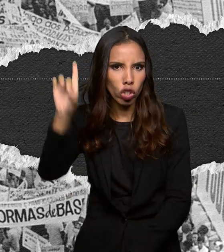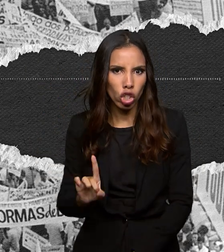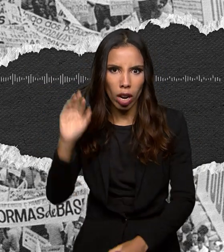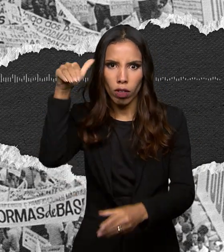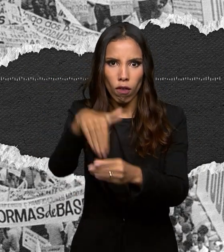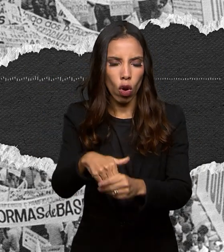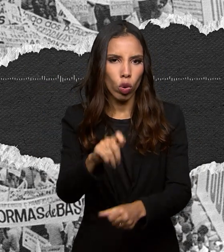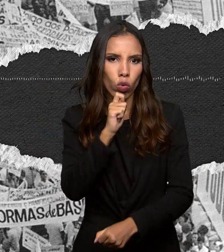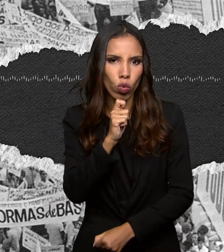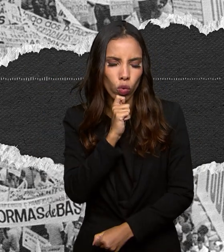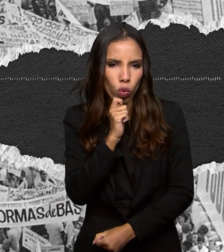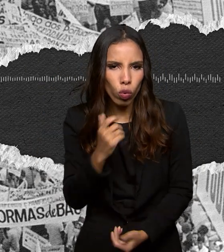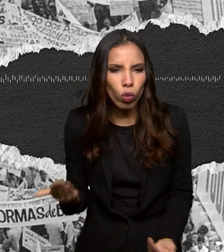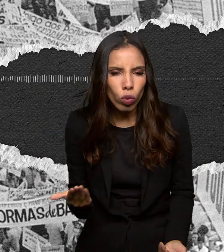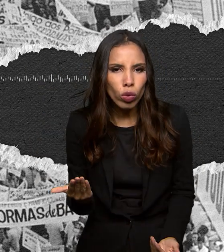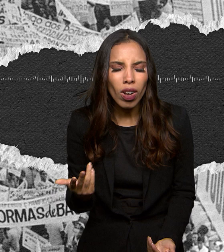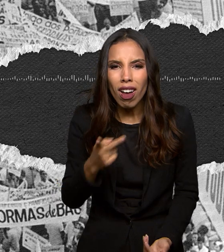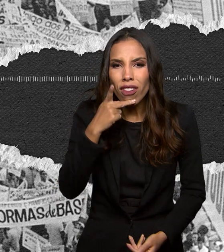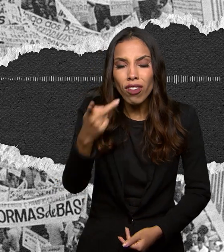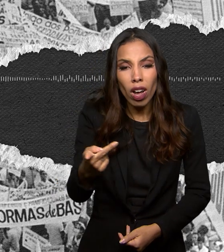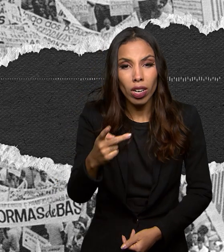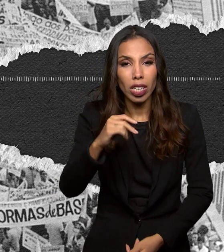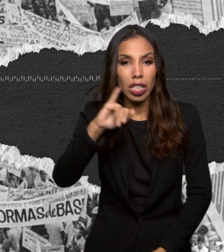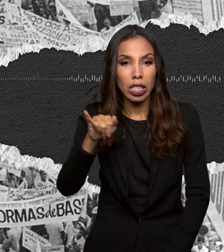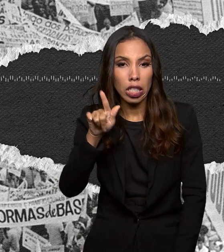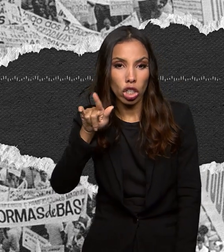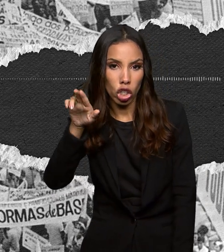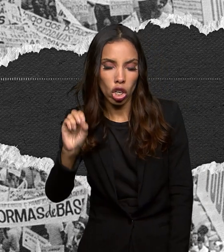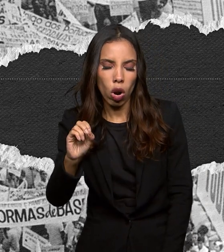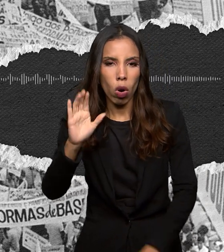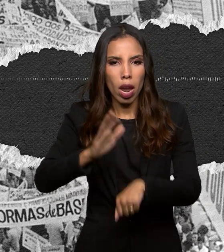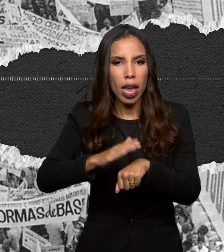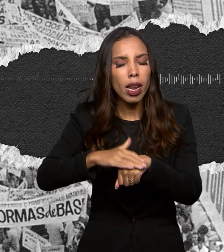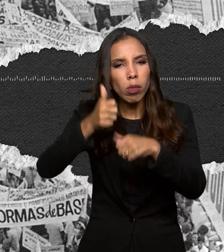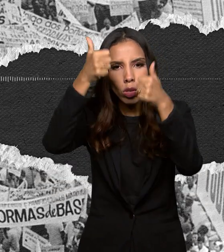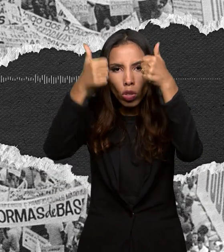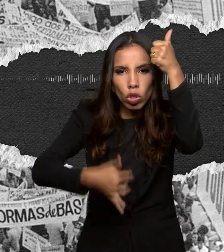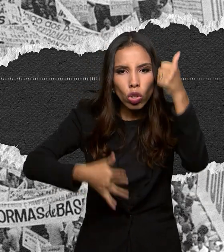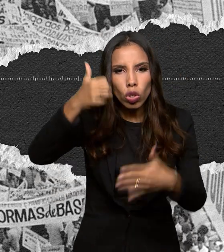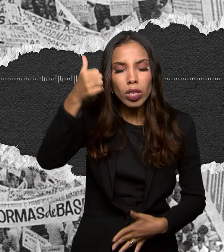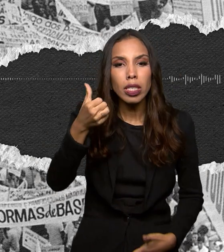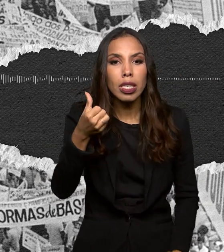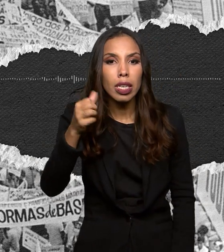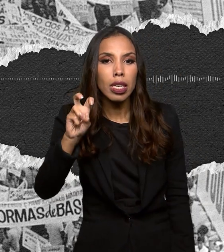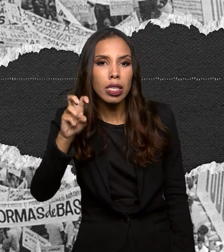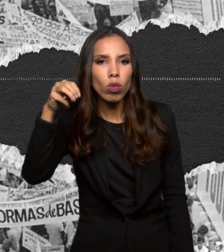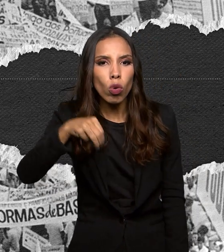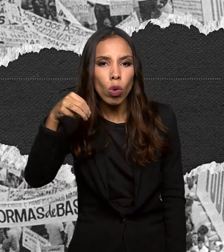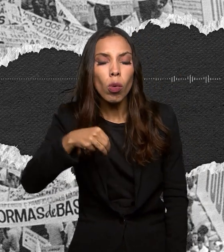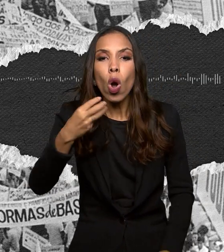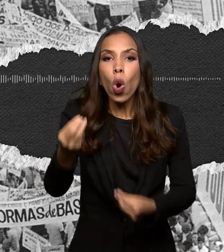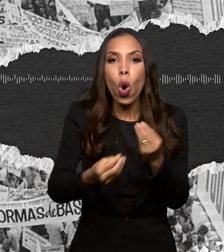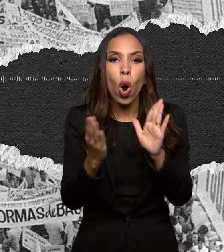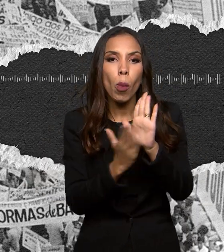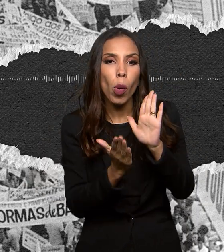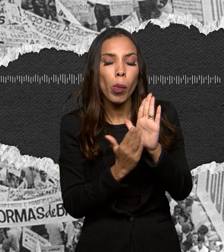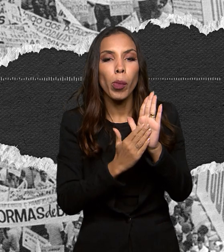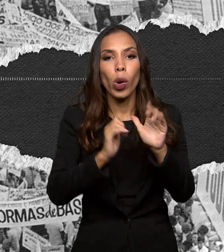Falando de improviso, Jango explicou em 65 minutos as principais propostas das tais reformas. A mais alardeada delas,